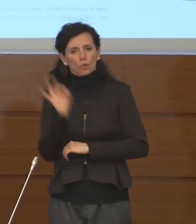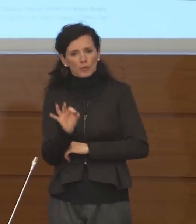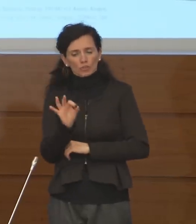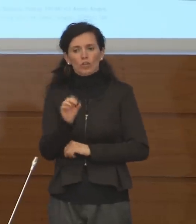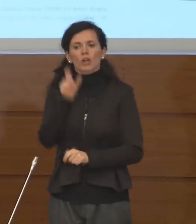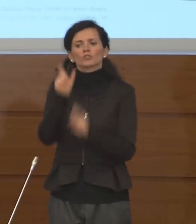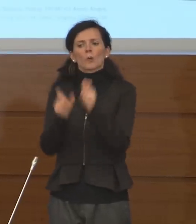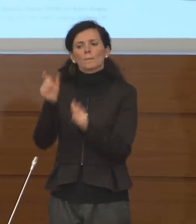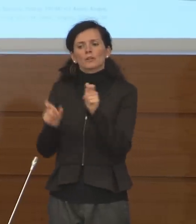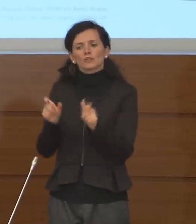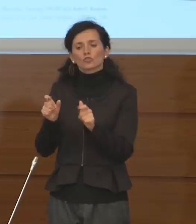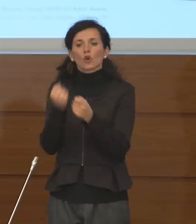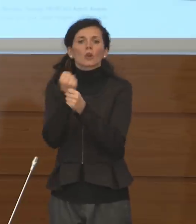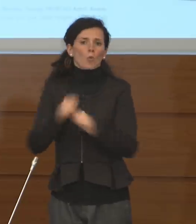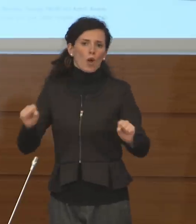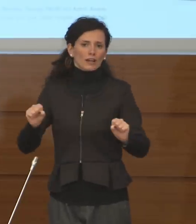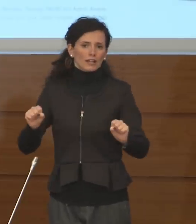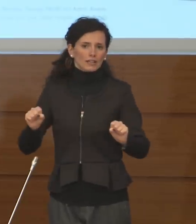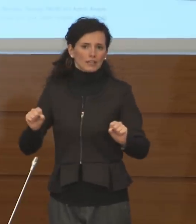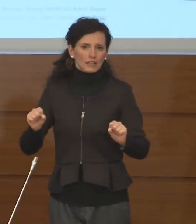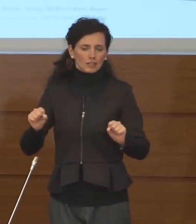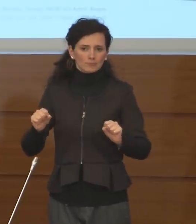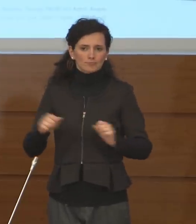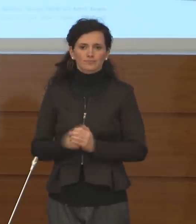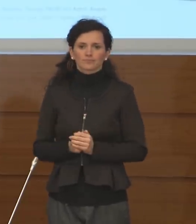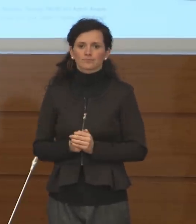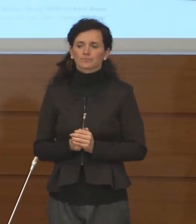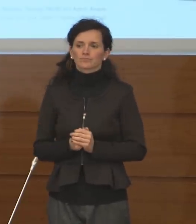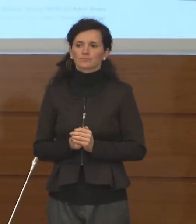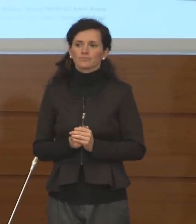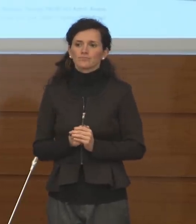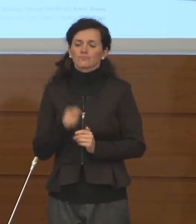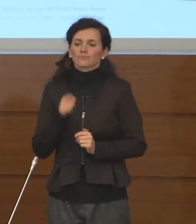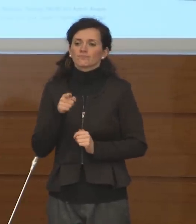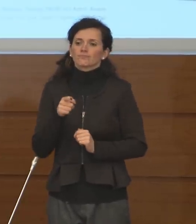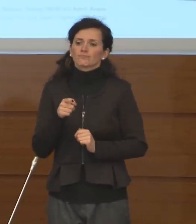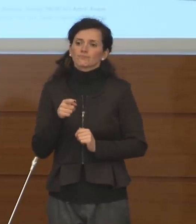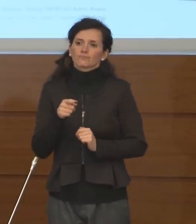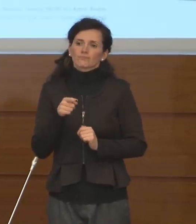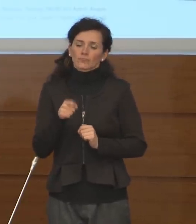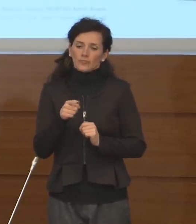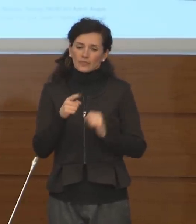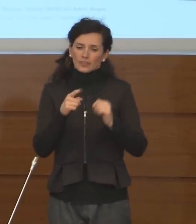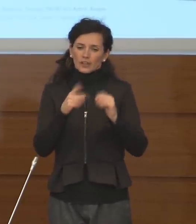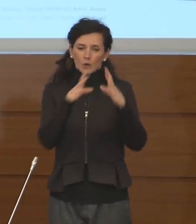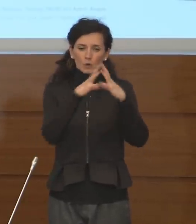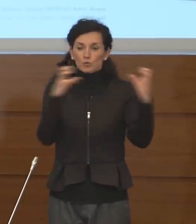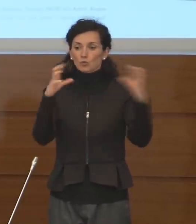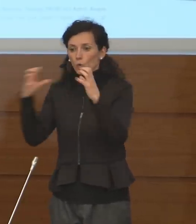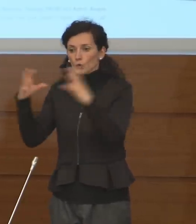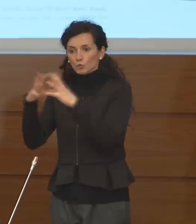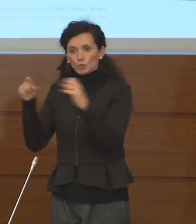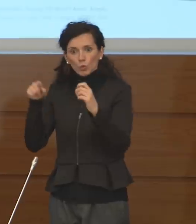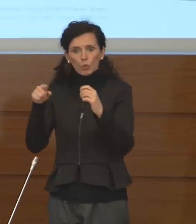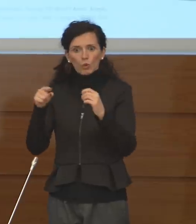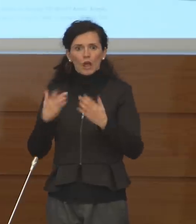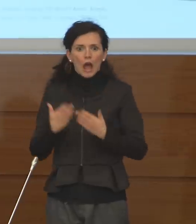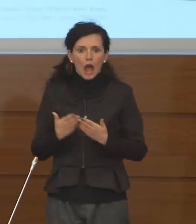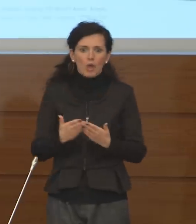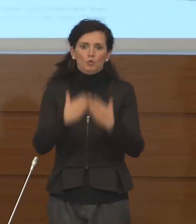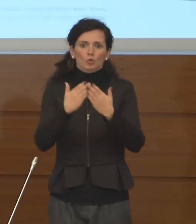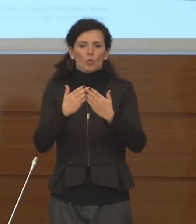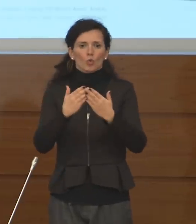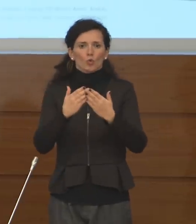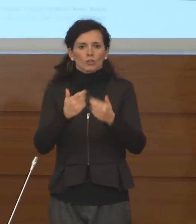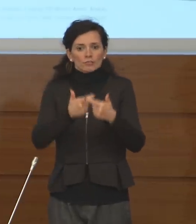persone che sono guarite. Il potenziamento delle strutture è un potenziamento